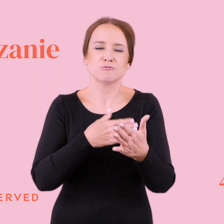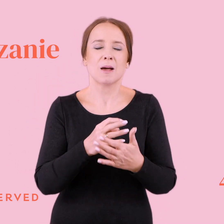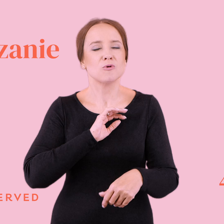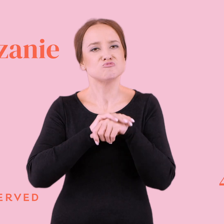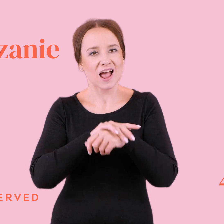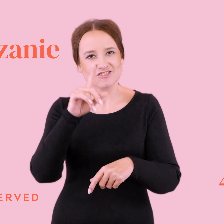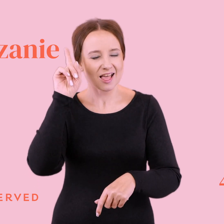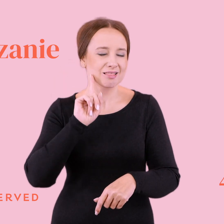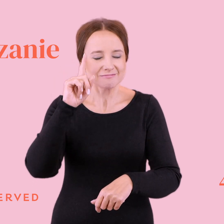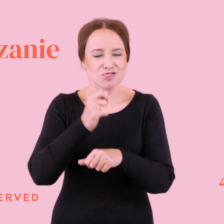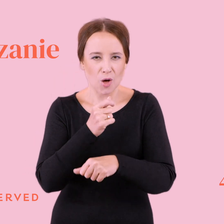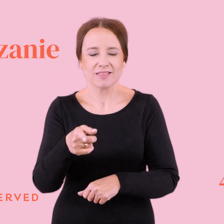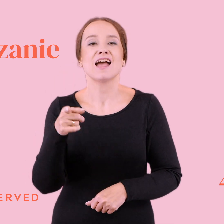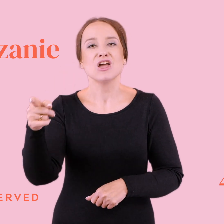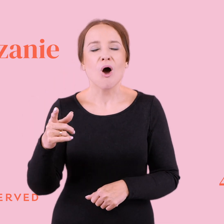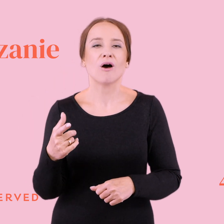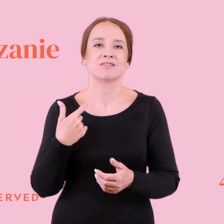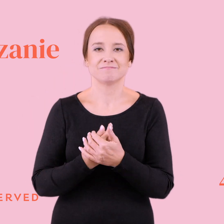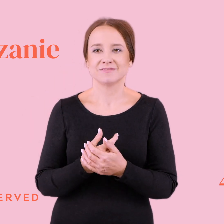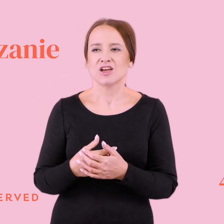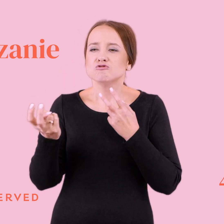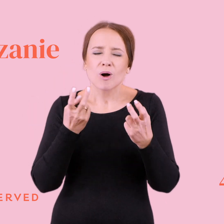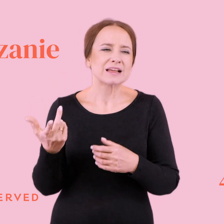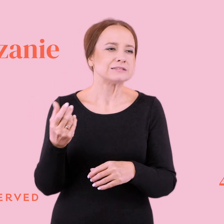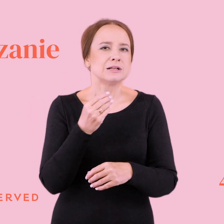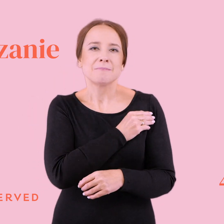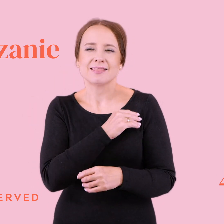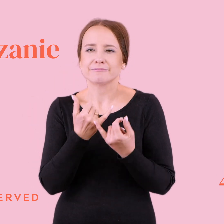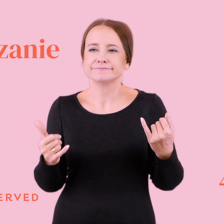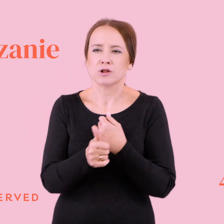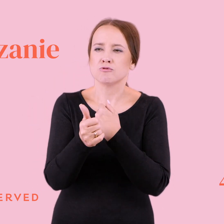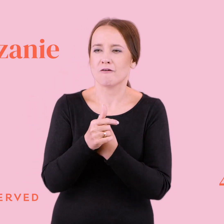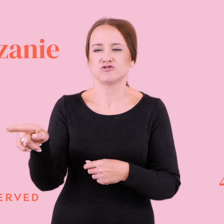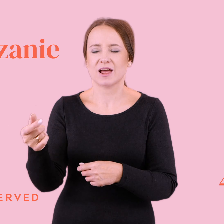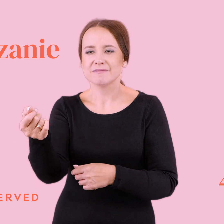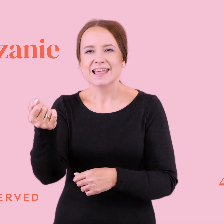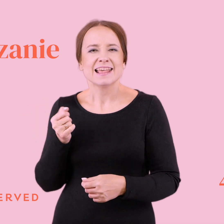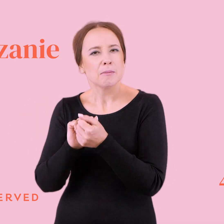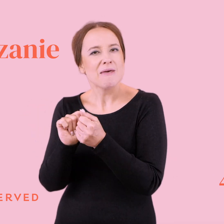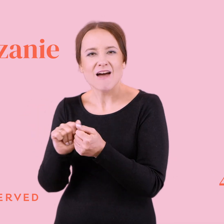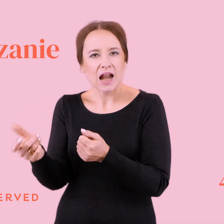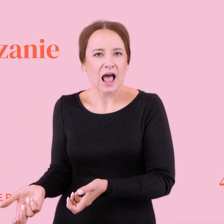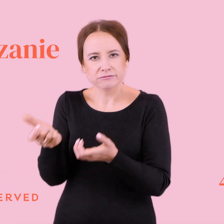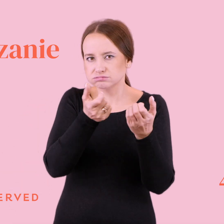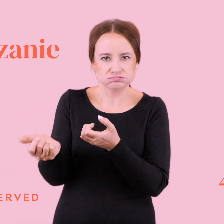idiotek zbiera na swoją dziewczynę dowody, że ona nie wypróżnia zmywarki. Ale on tak nie robił, że on na przykład nie